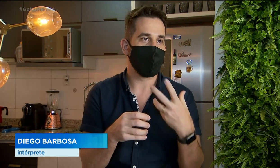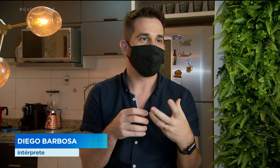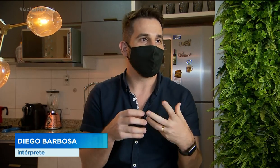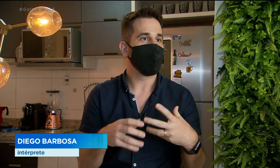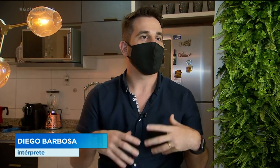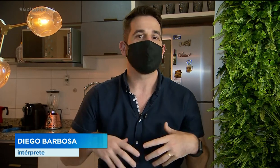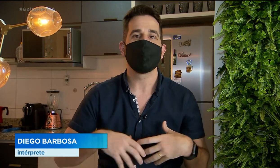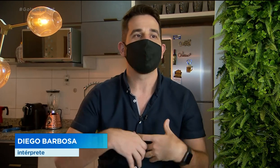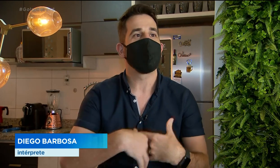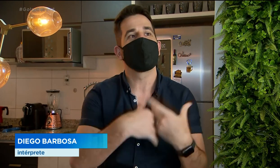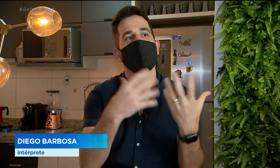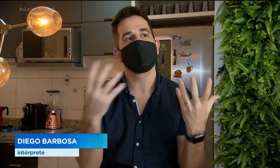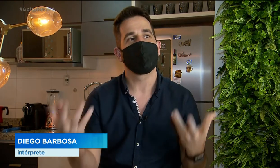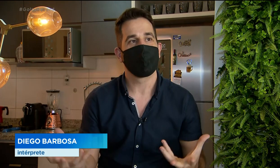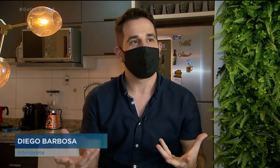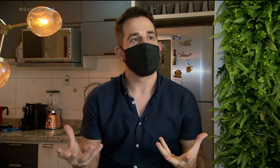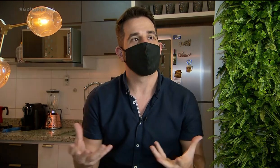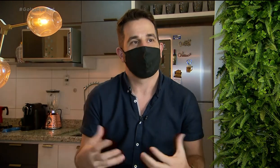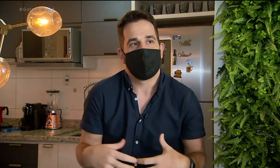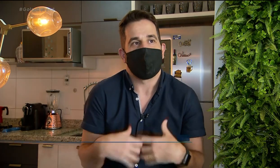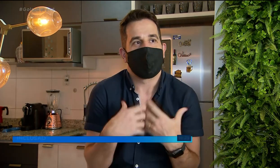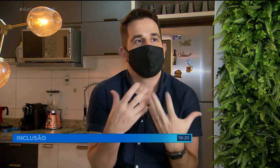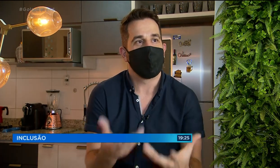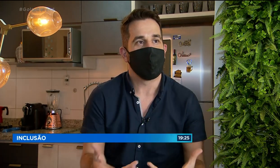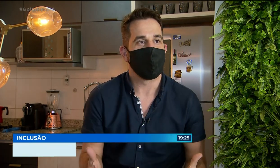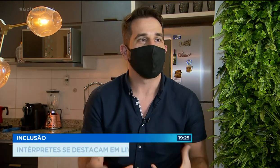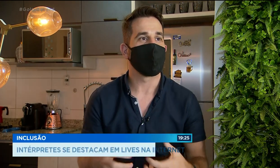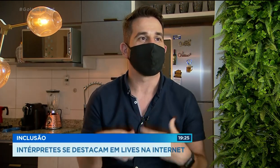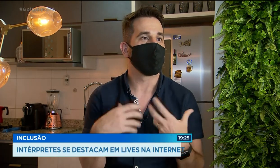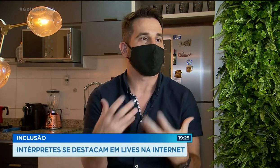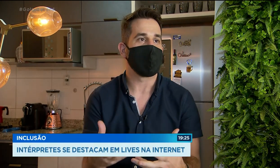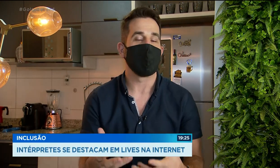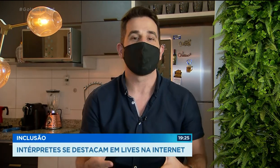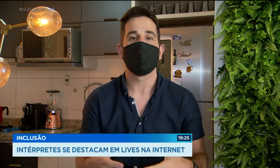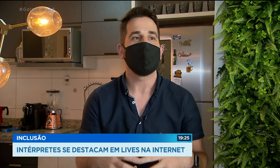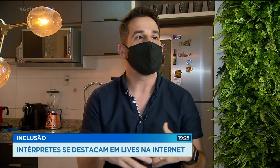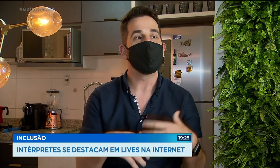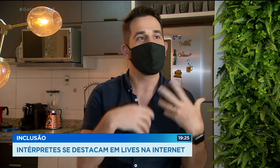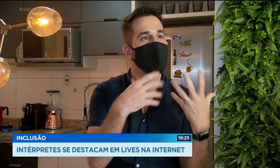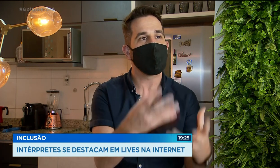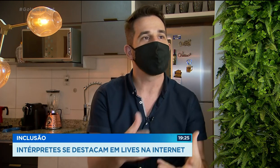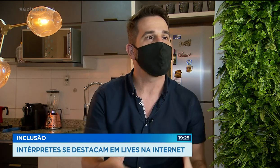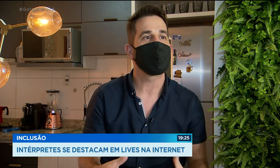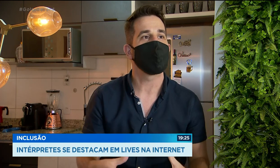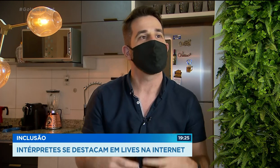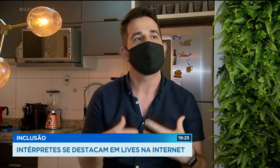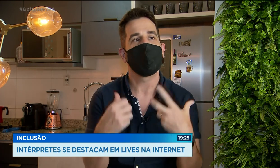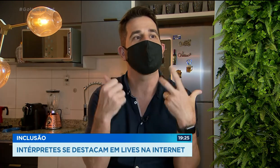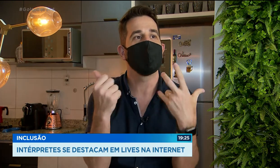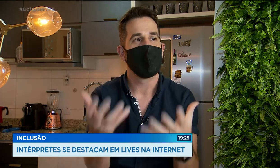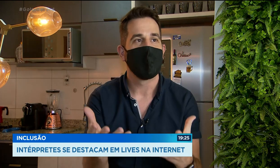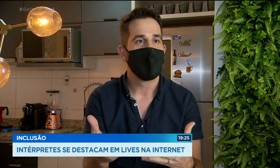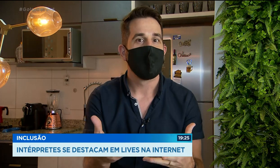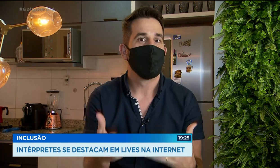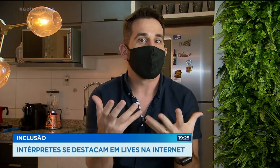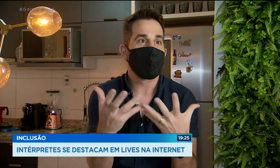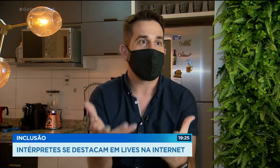sendo dito, mas o contexto todo que está sendo dito, o que está sendo passado. Então, a energia do artista a gente tem que mostrar